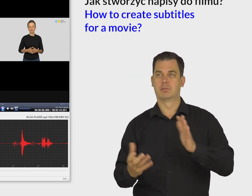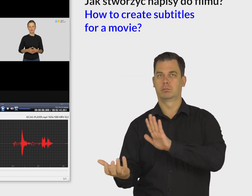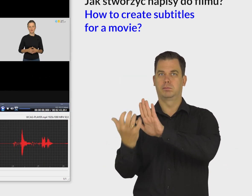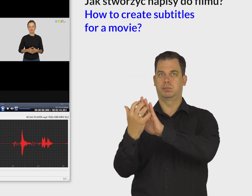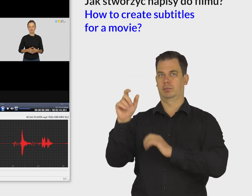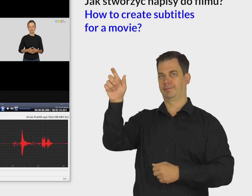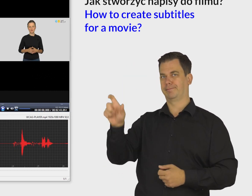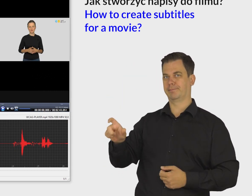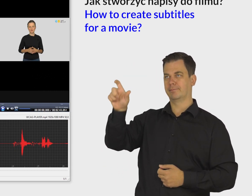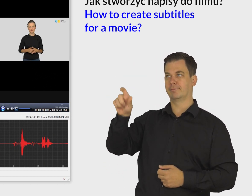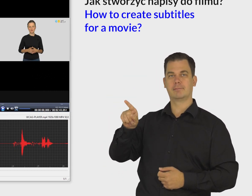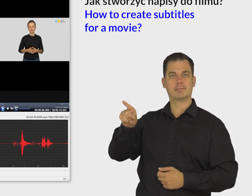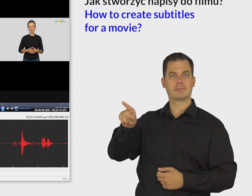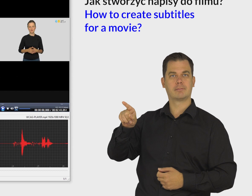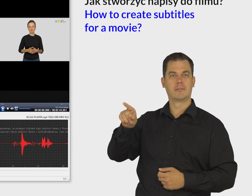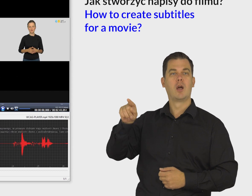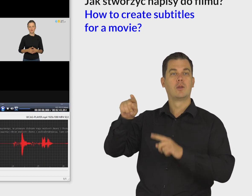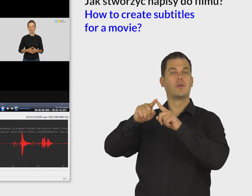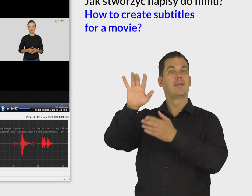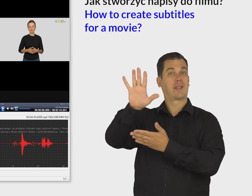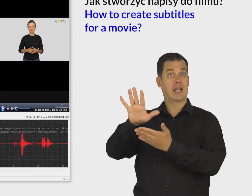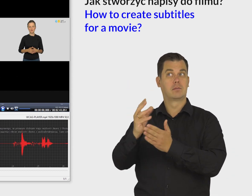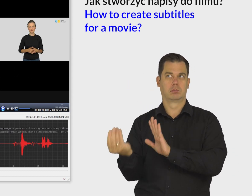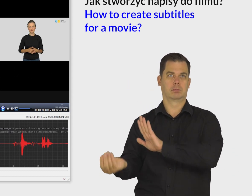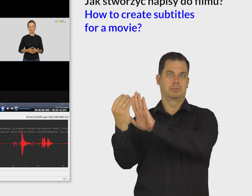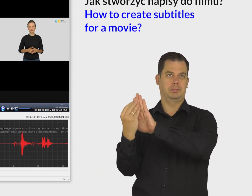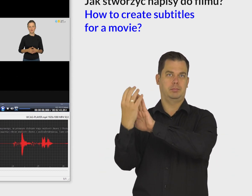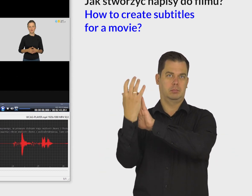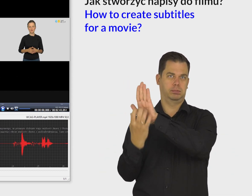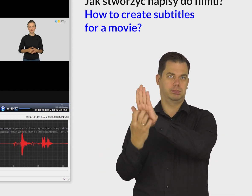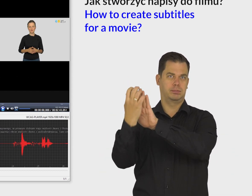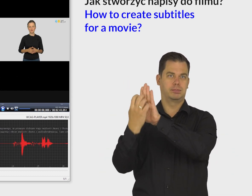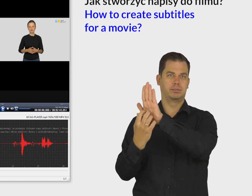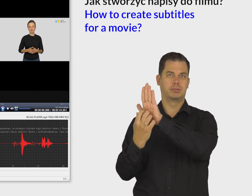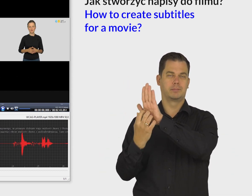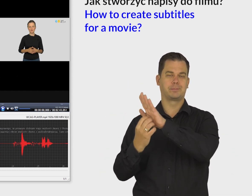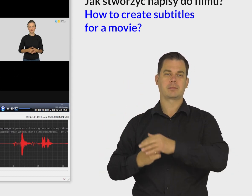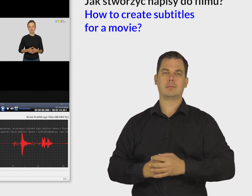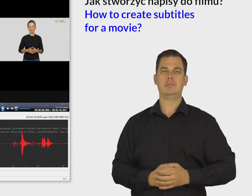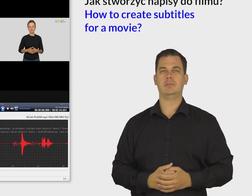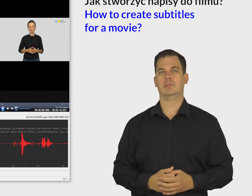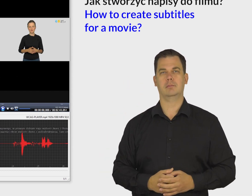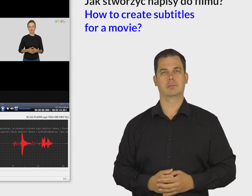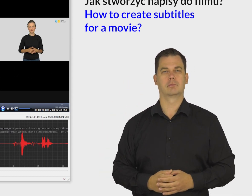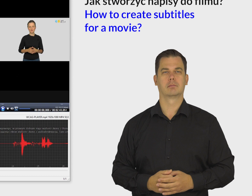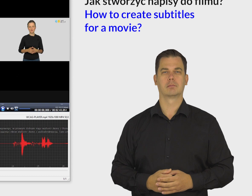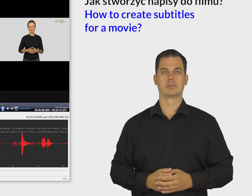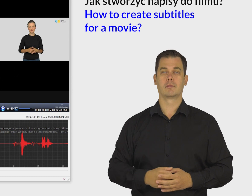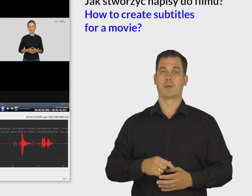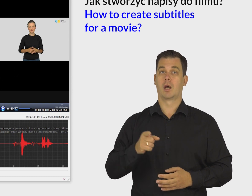wcześniej skopiowany tekst. Wklej tekst w okienko Tekst znajdujące się nad wykresem falowym.